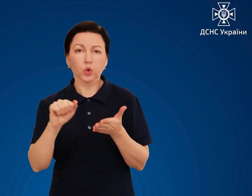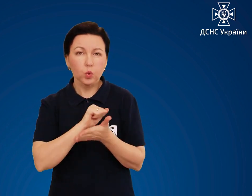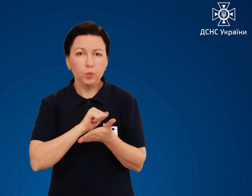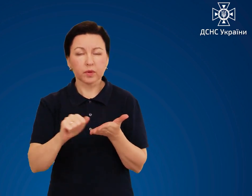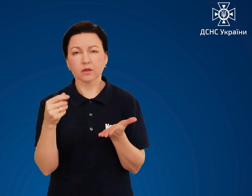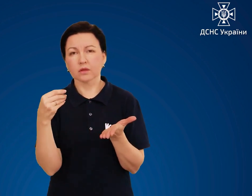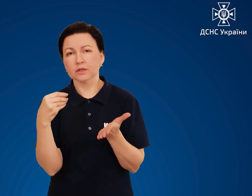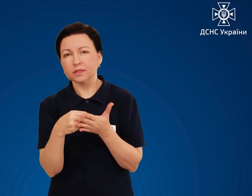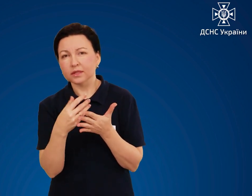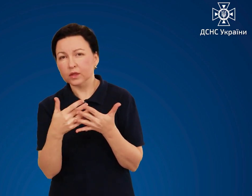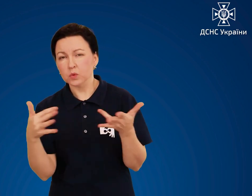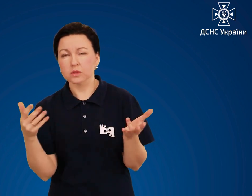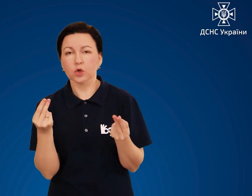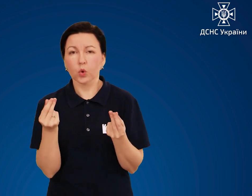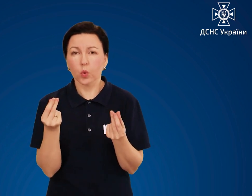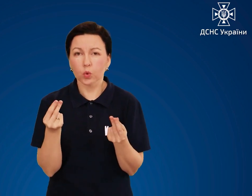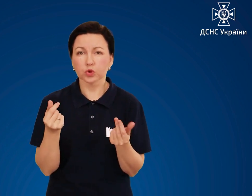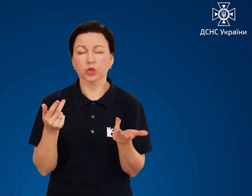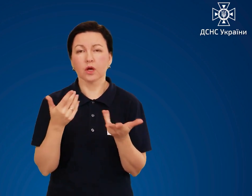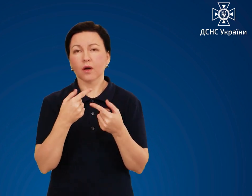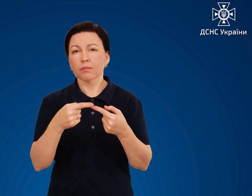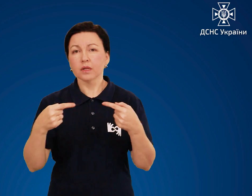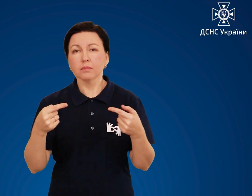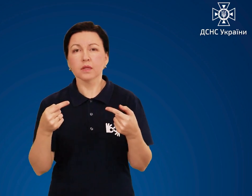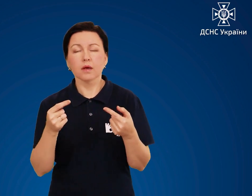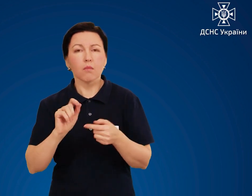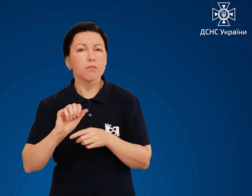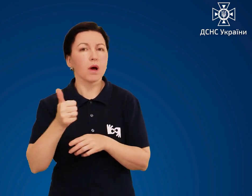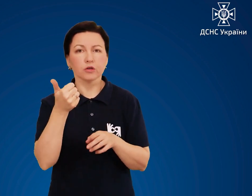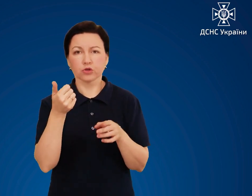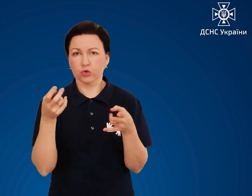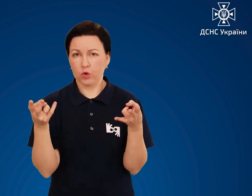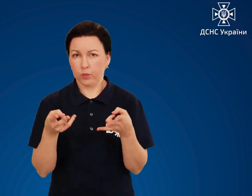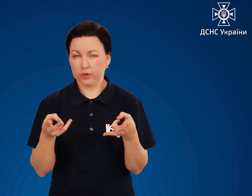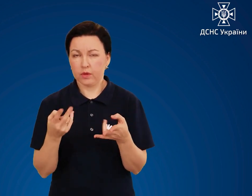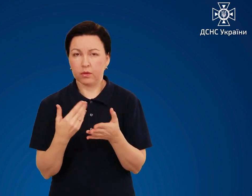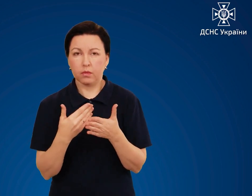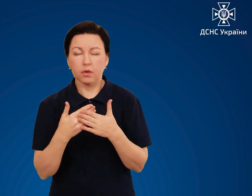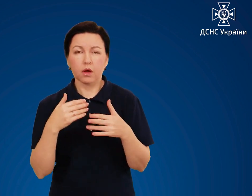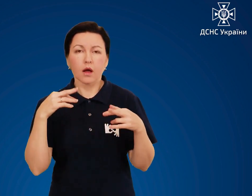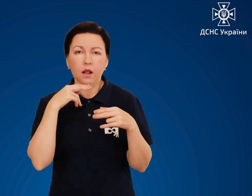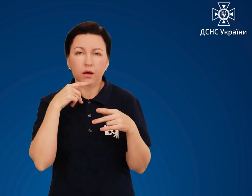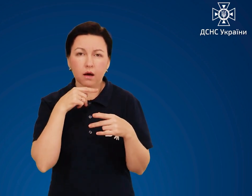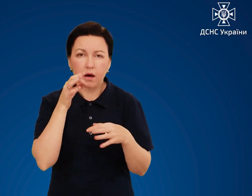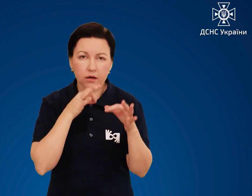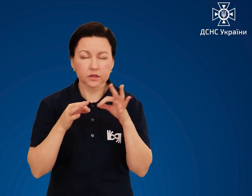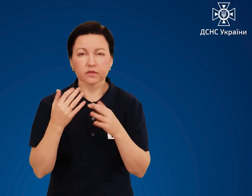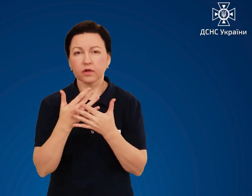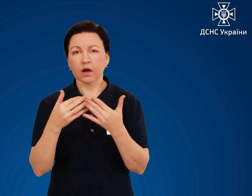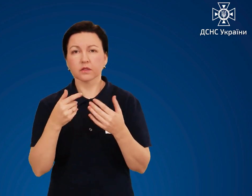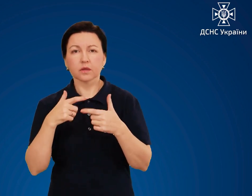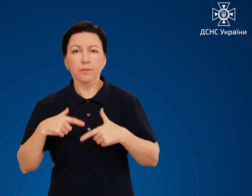гроші, предмети першої необхідності, ліки, мінімум білизни та одягу.